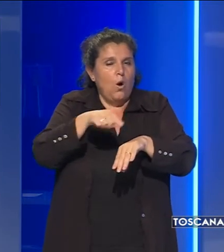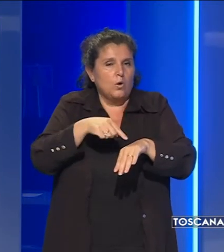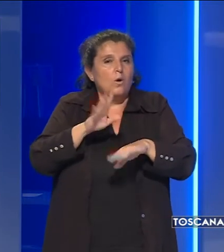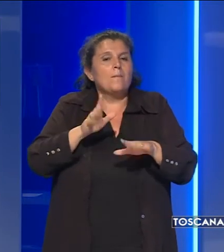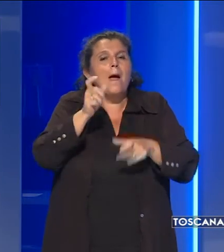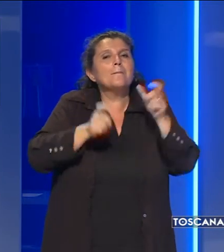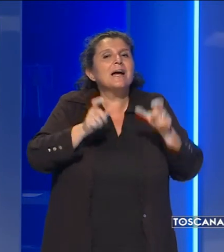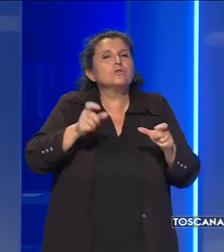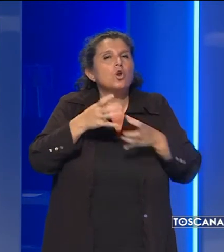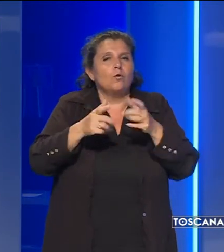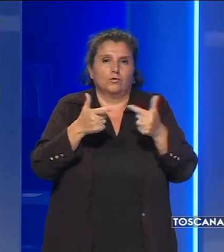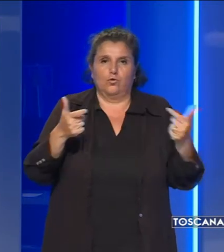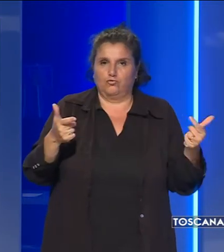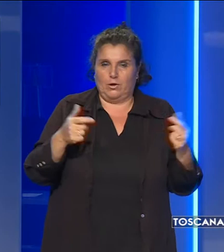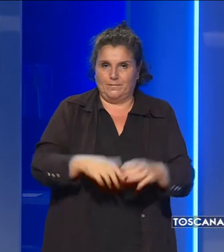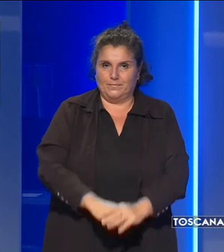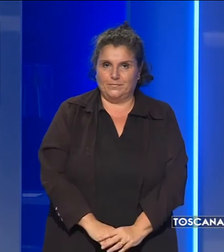persone coinvolte.